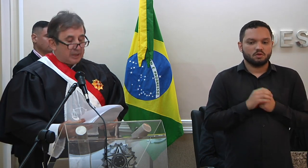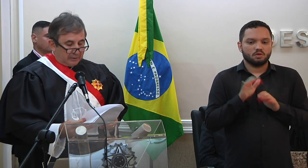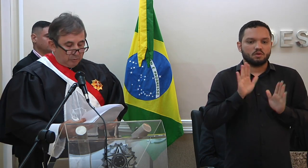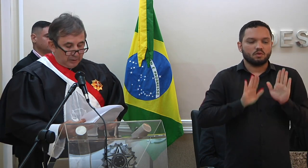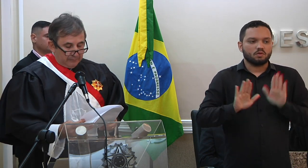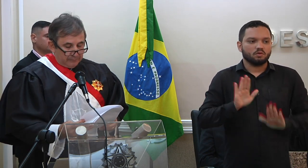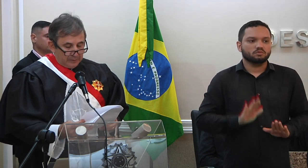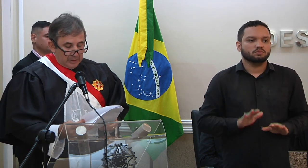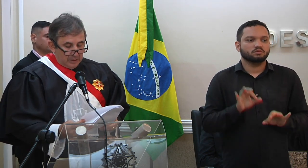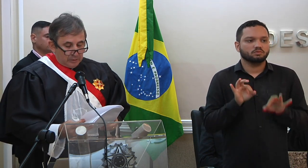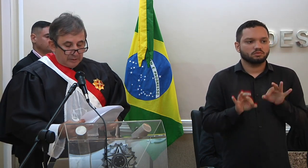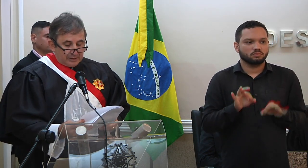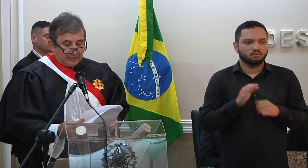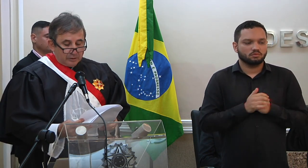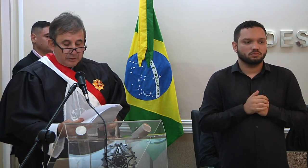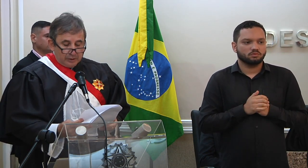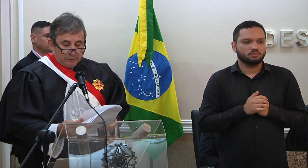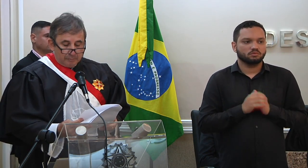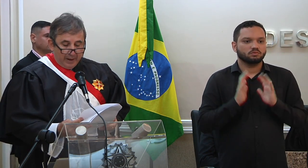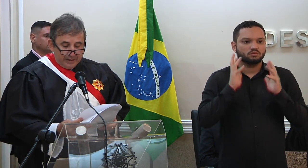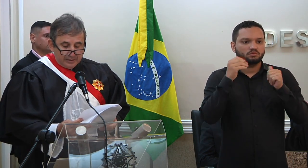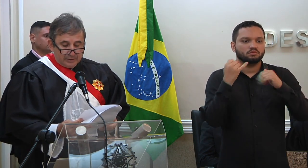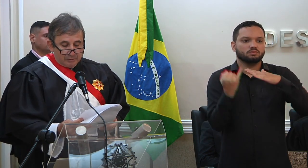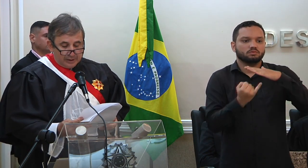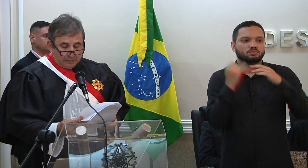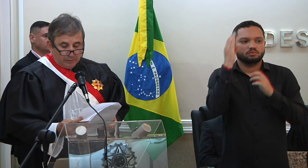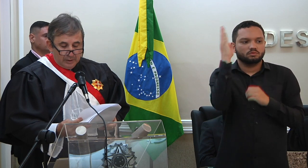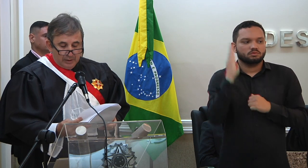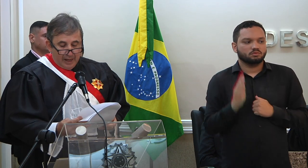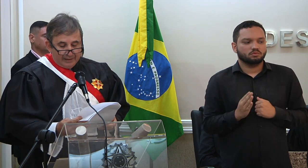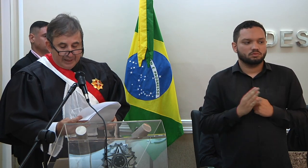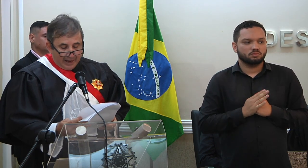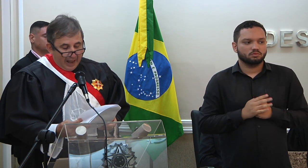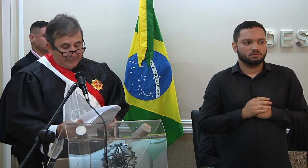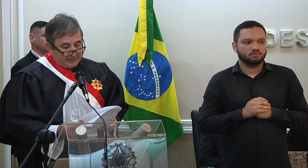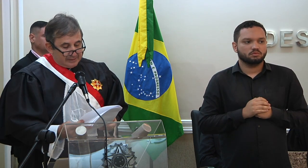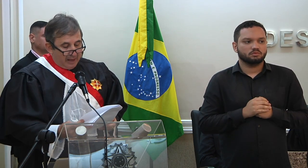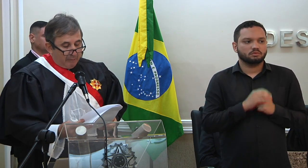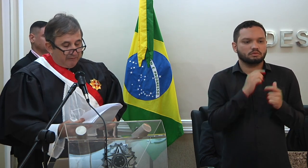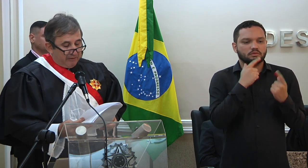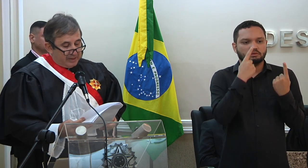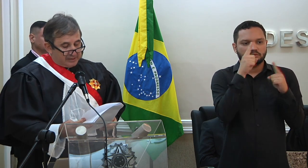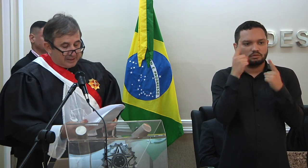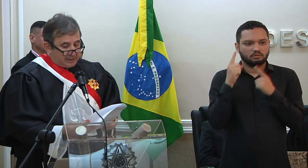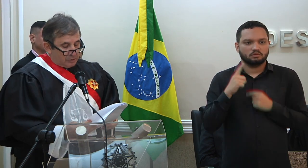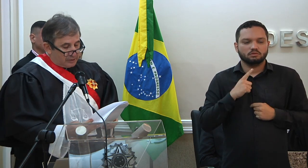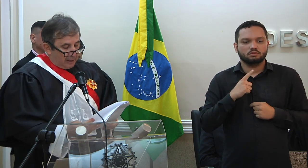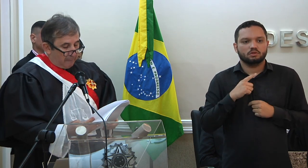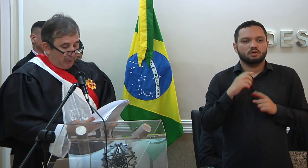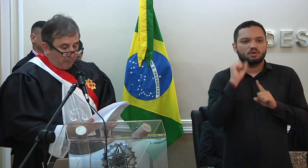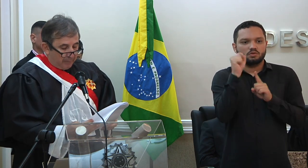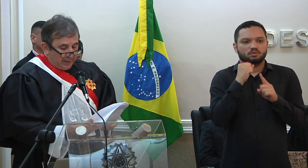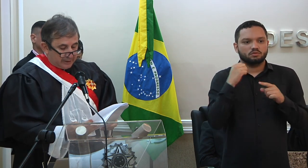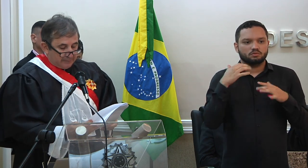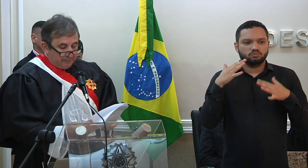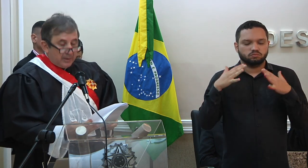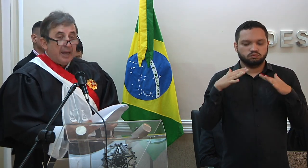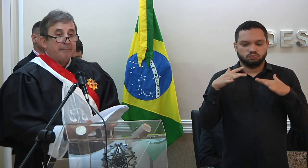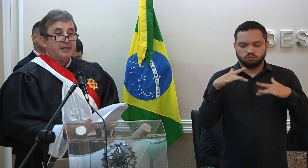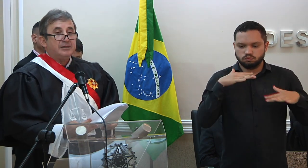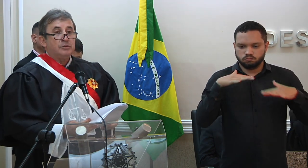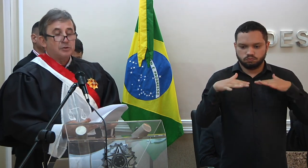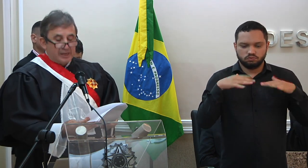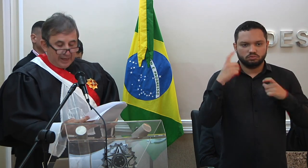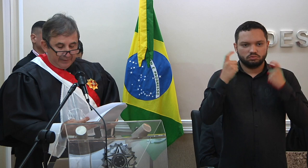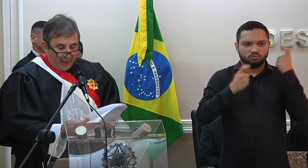exercício da judicatura. Todas as instituições do país estão sendo atacadas, há uma efervescência social preocupante,